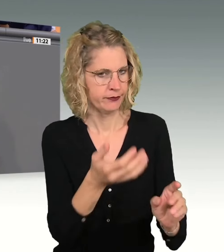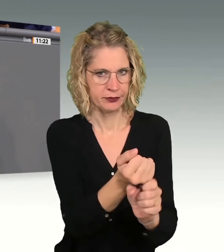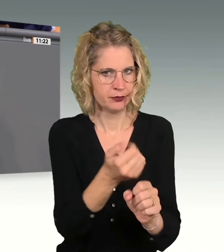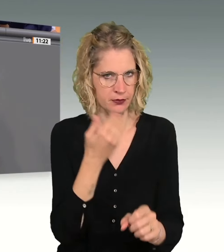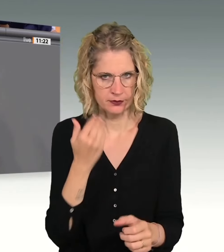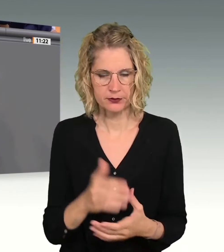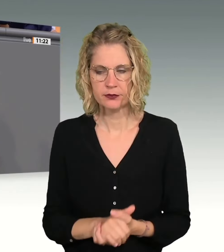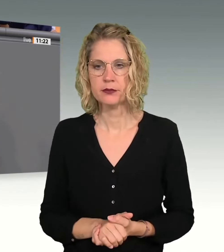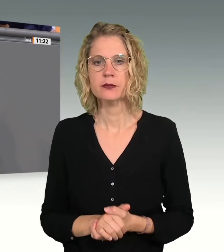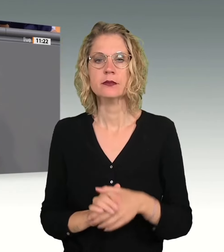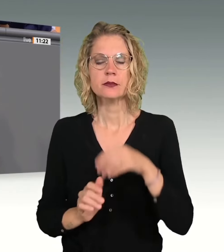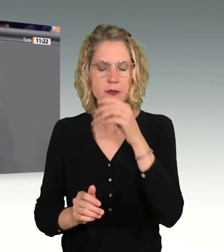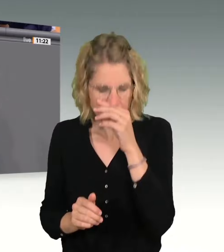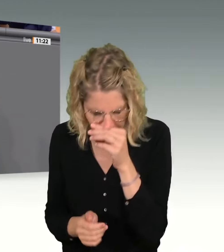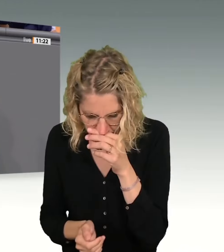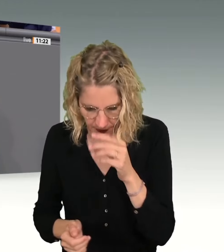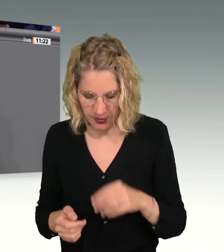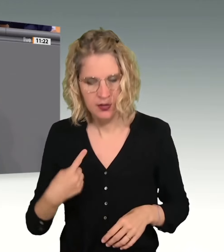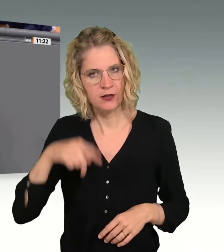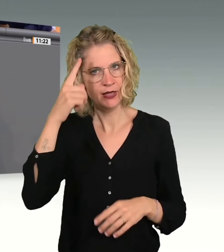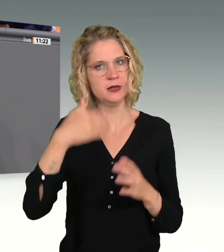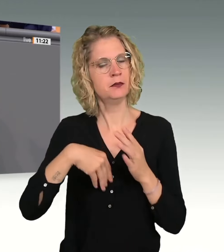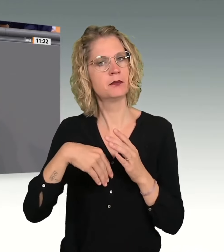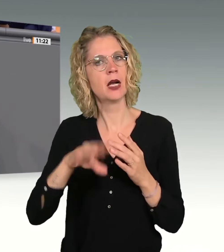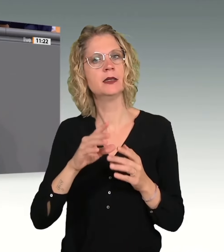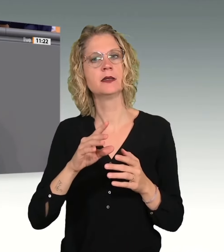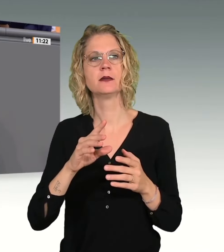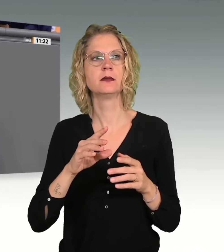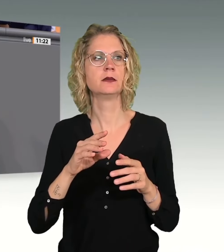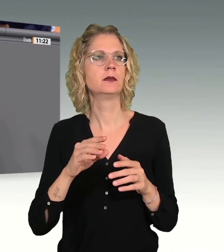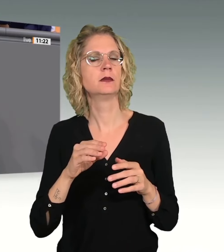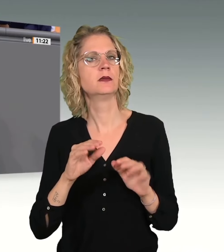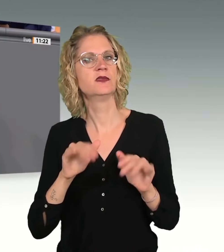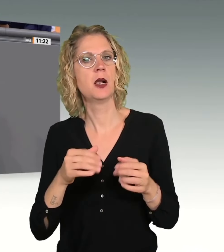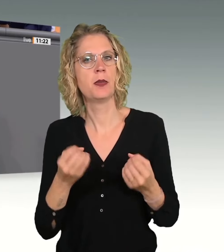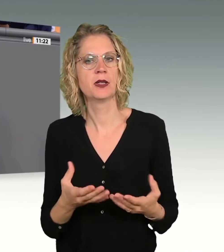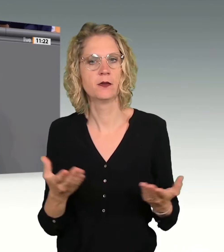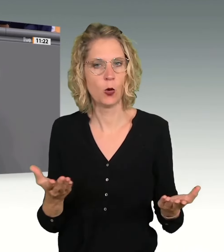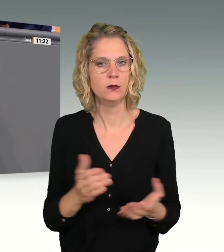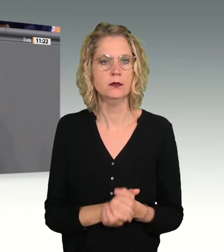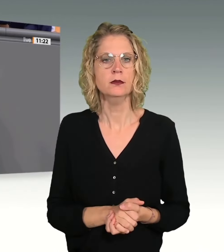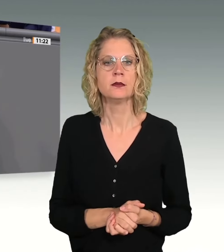meisten Fälle der Gewalterlebnisse passieren im besonderen Näheverhältnis. Nicht, wie es hier auch